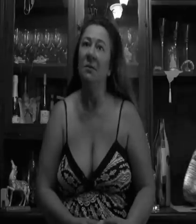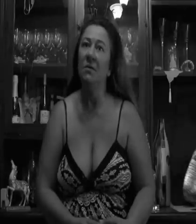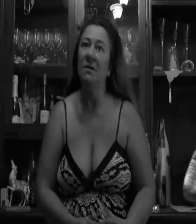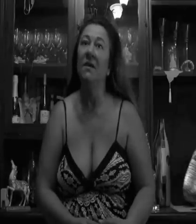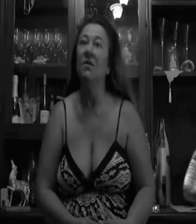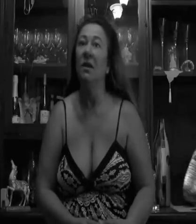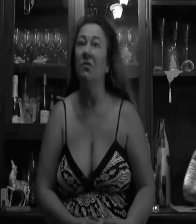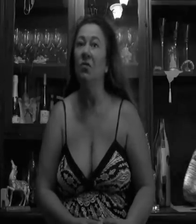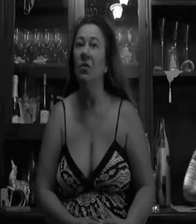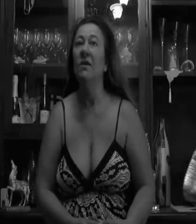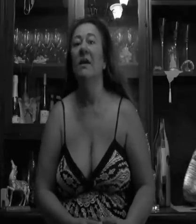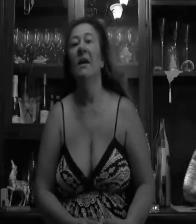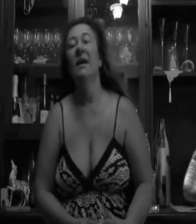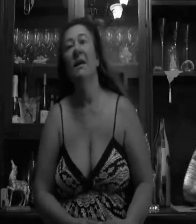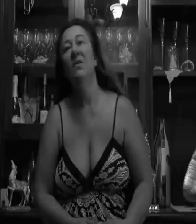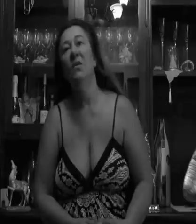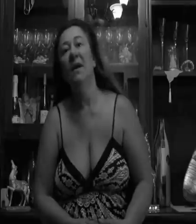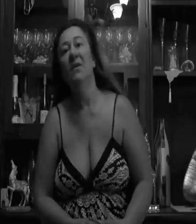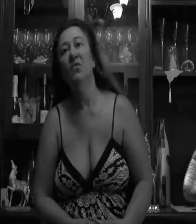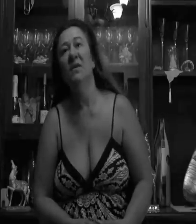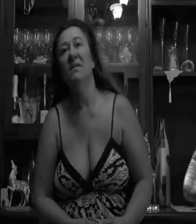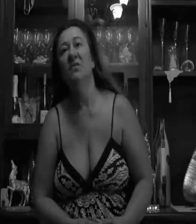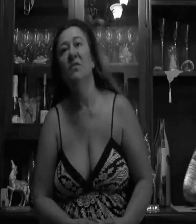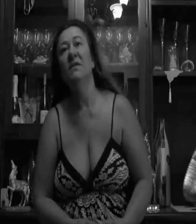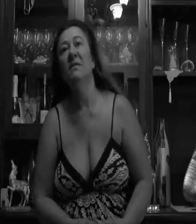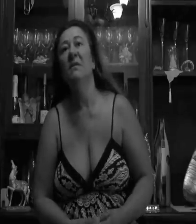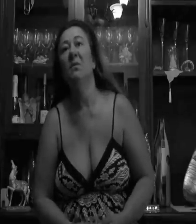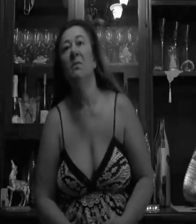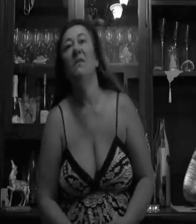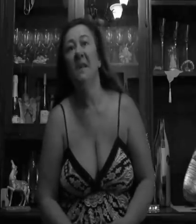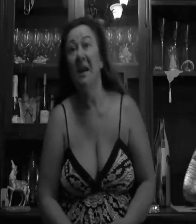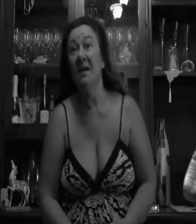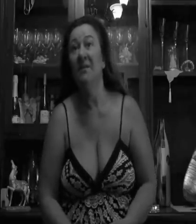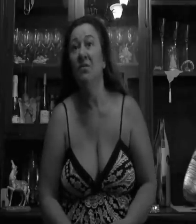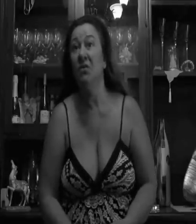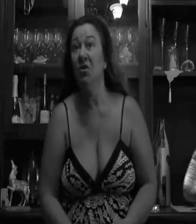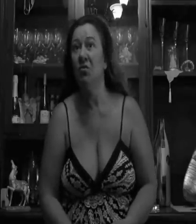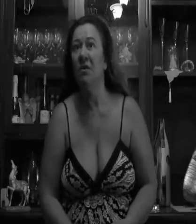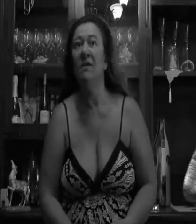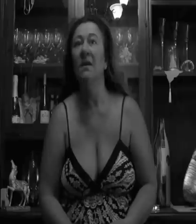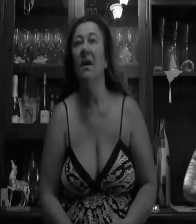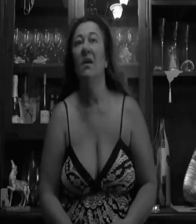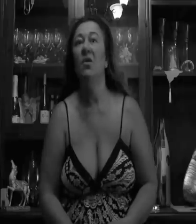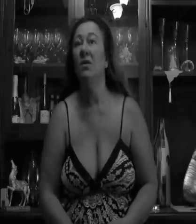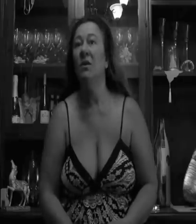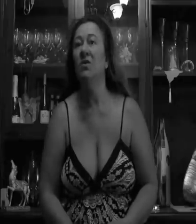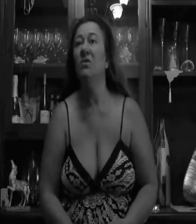risposte, che non hanno avuto e chiedono anche giustizia, giustizia per i propri familiari che sono deceduti, noi qui c